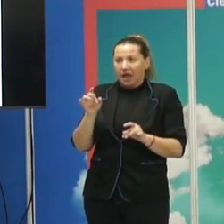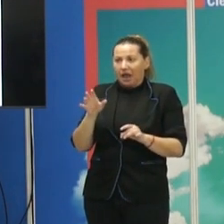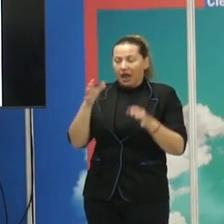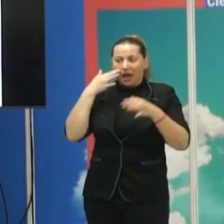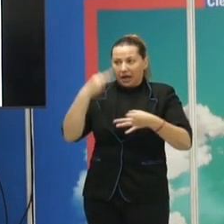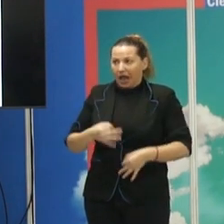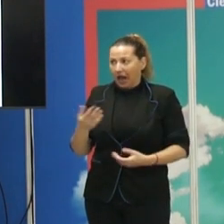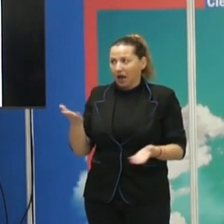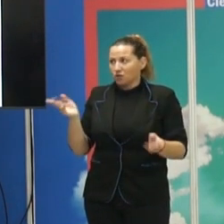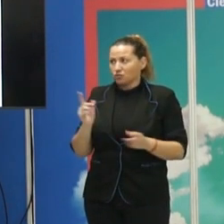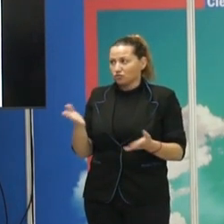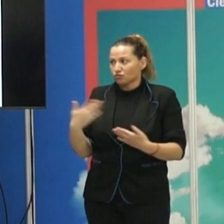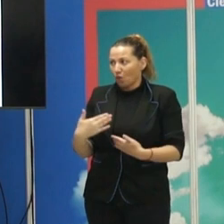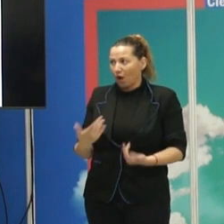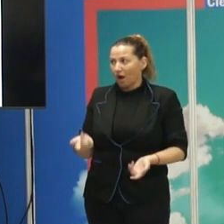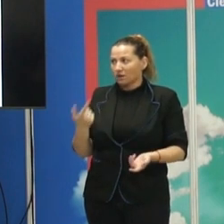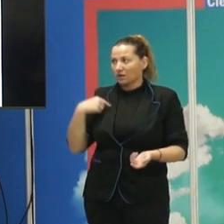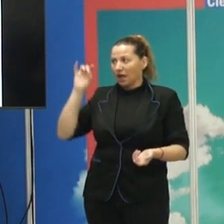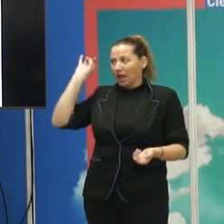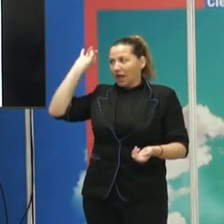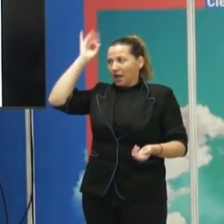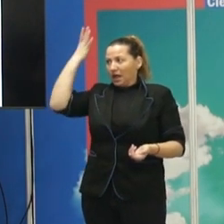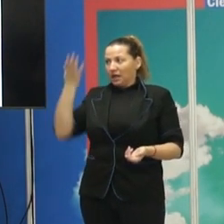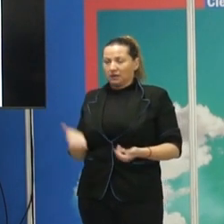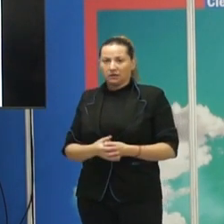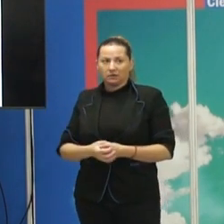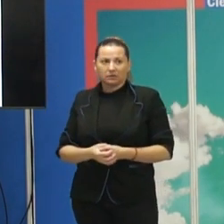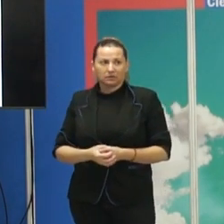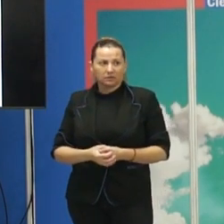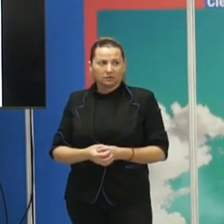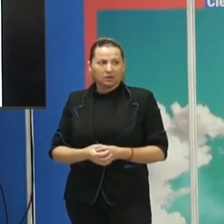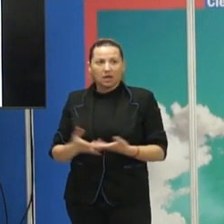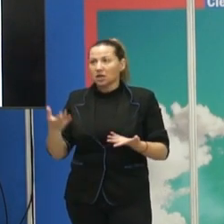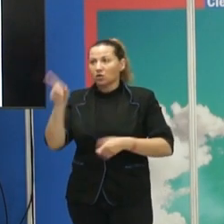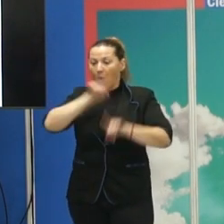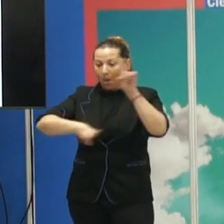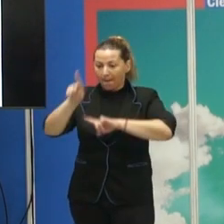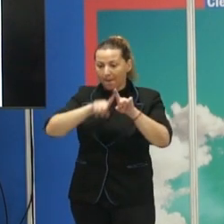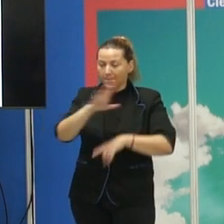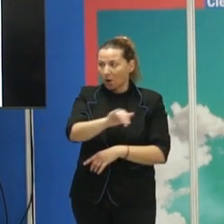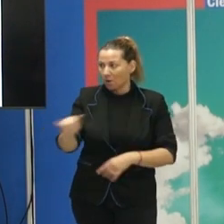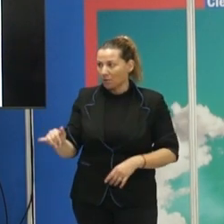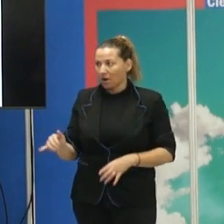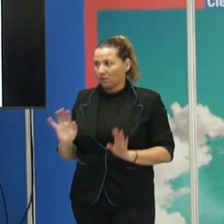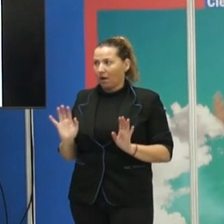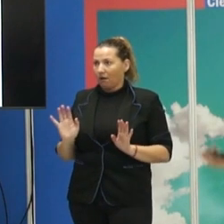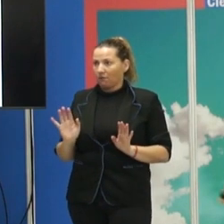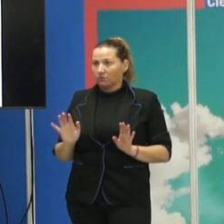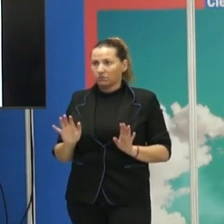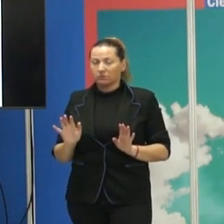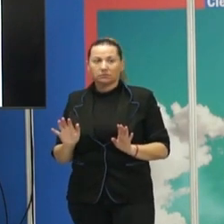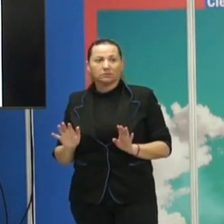se puede hacer física con todo tipo de problemas aparejados o no llegar a hacerse física nunca. Hay